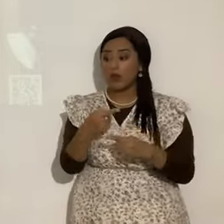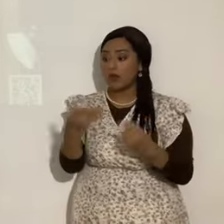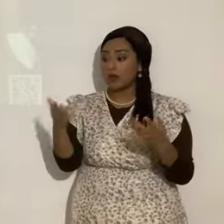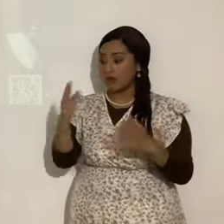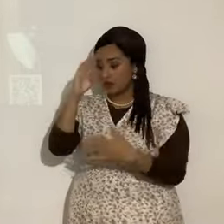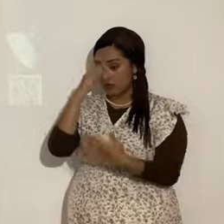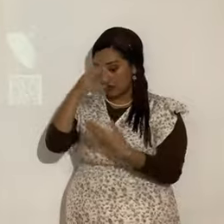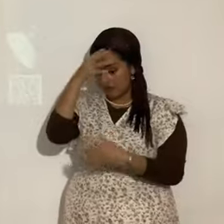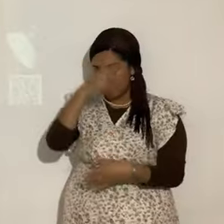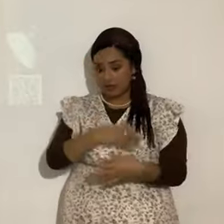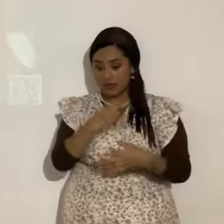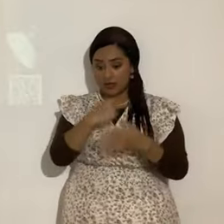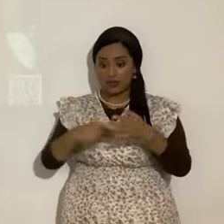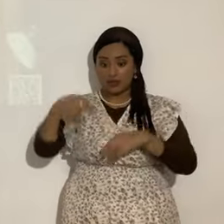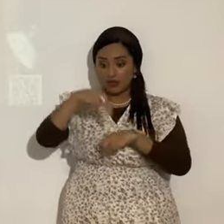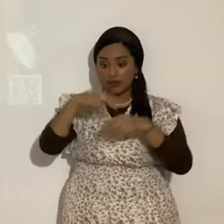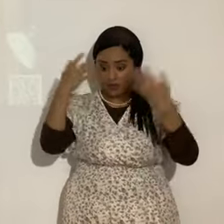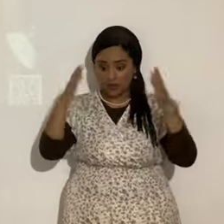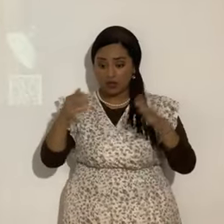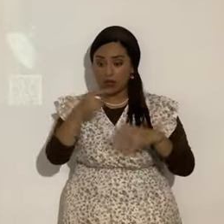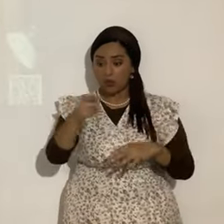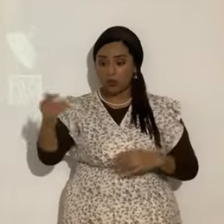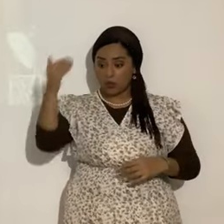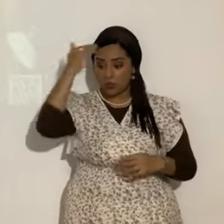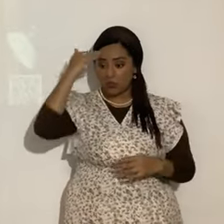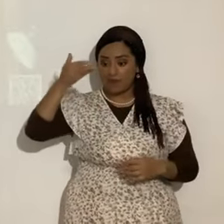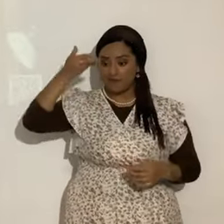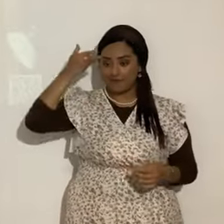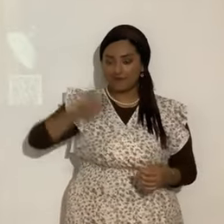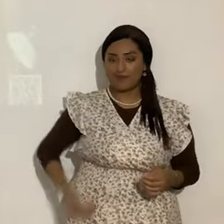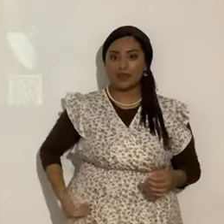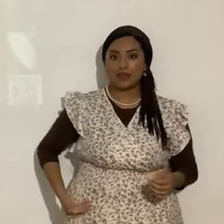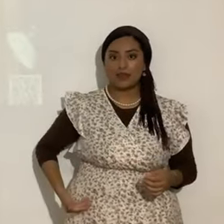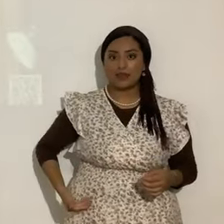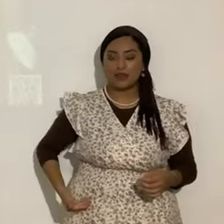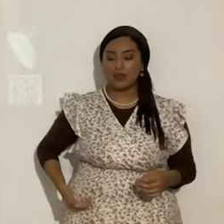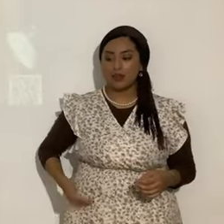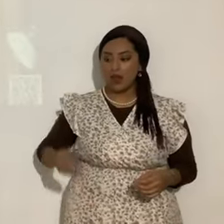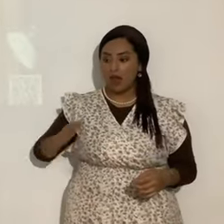del hombre. Entonces conoceréis que yo soy. Hayá. Él está diciendo. Yo soy Yahweh.